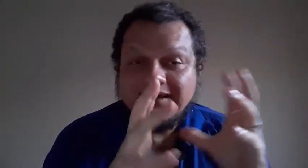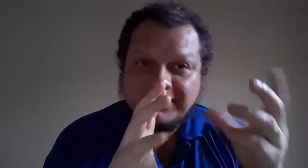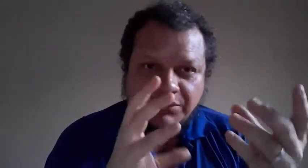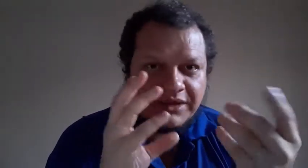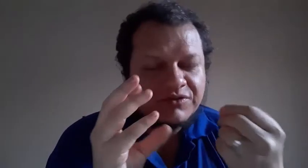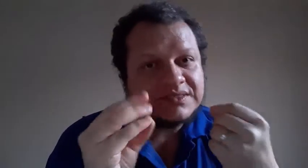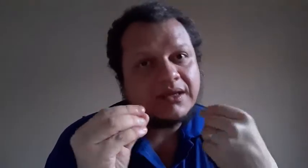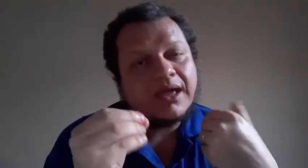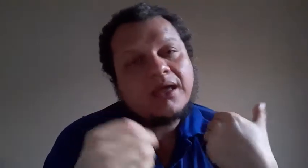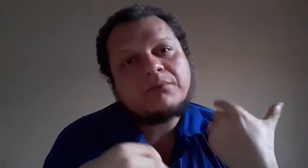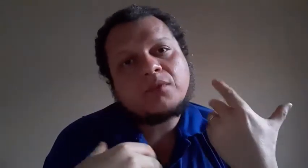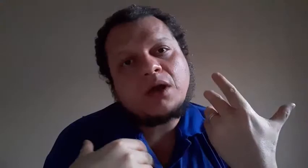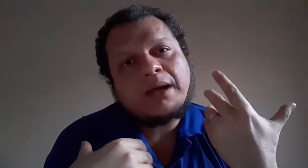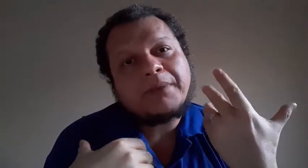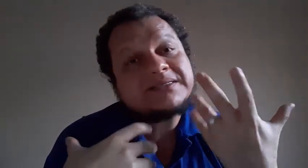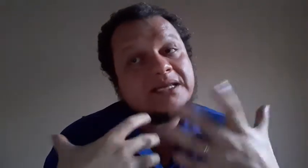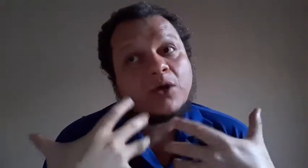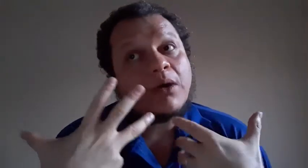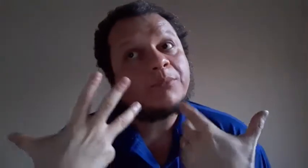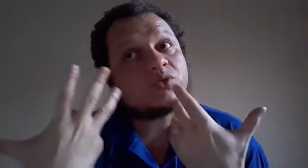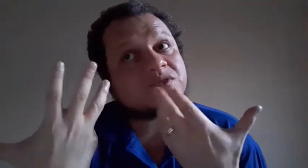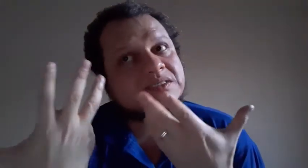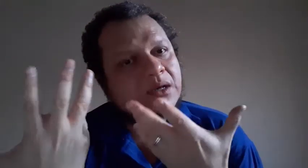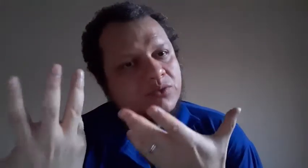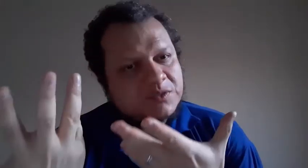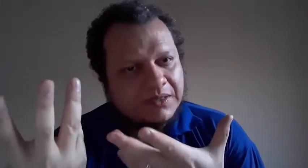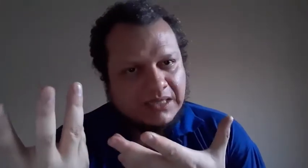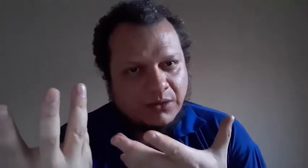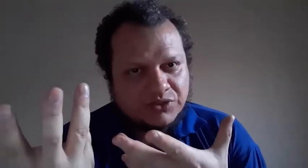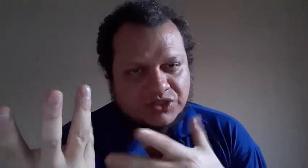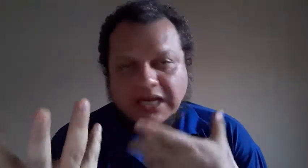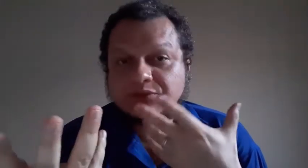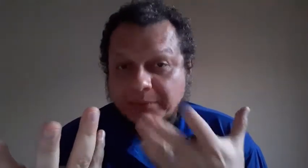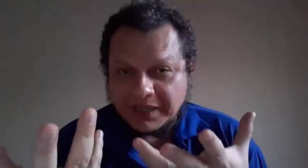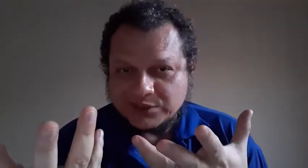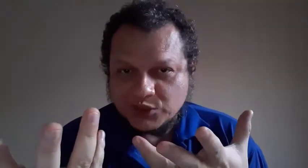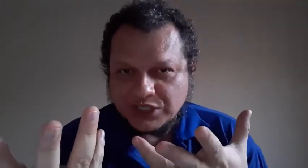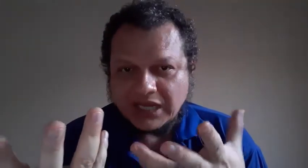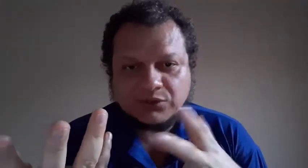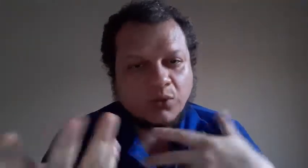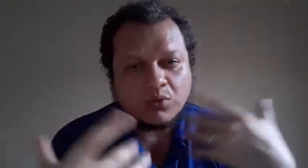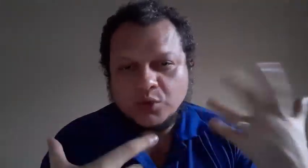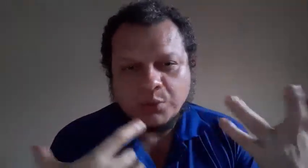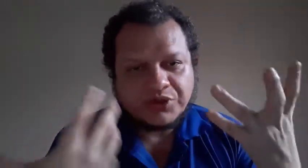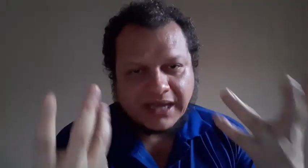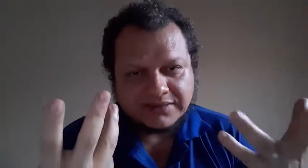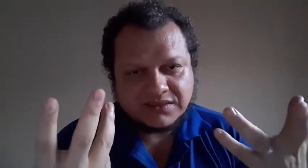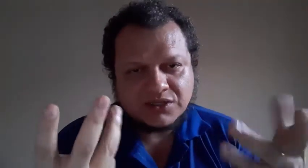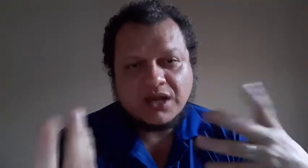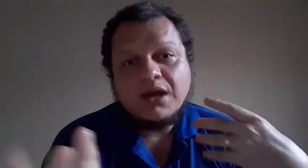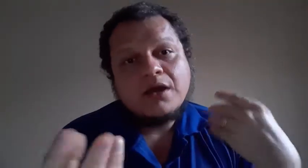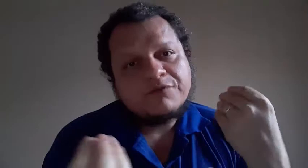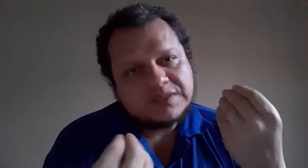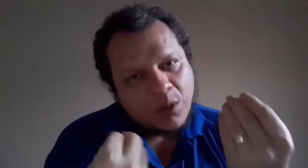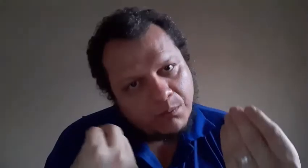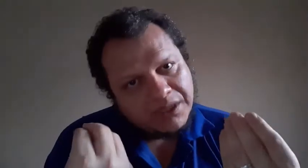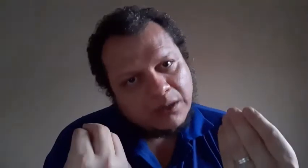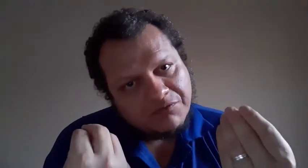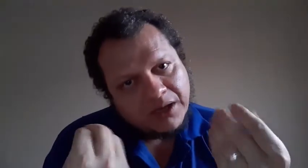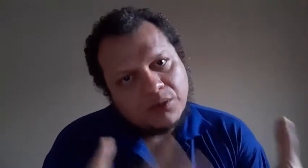Então, aí você, em parceria com a produção do espetáculo teatro, da peça de teatro, com o grupo, o quer que seja, você combina um valor